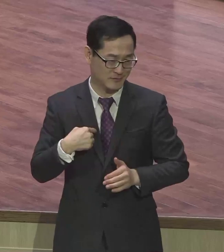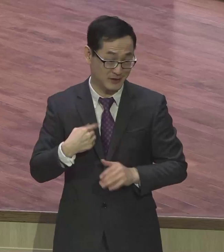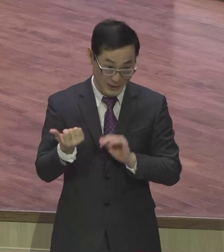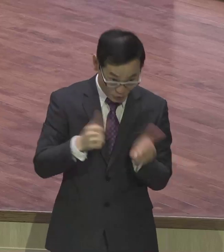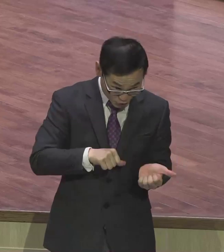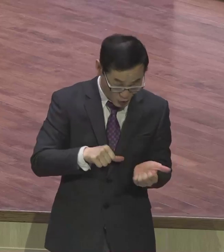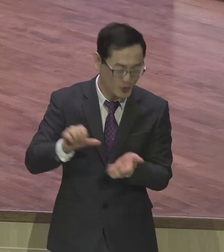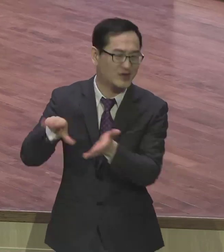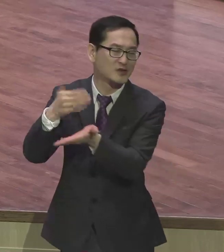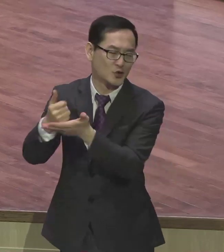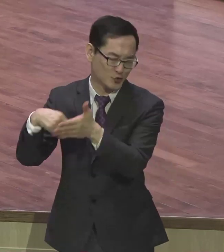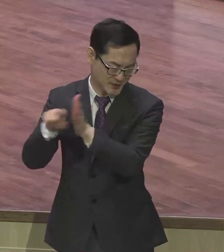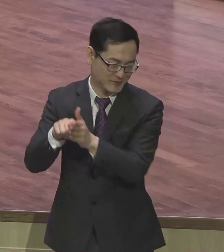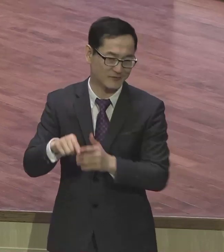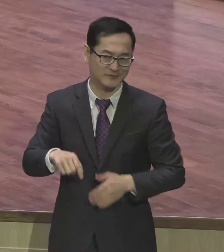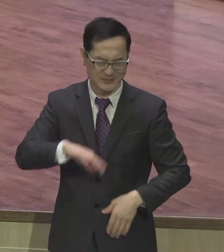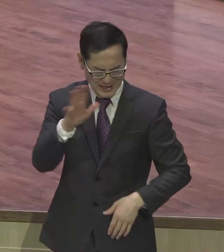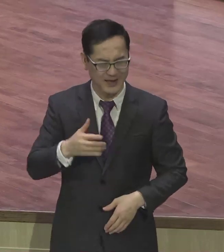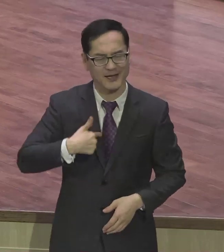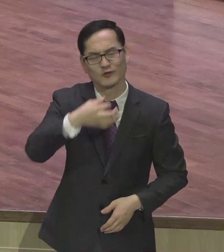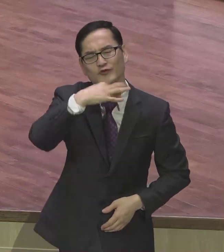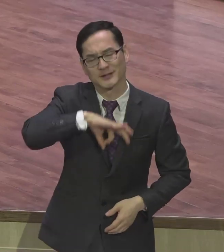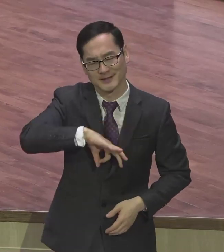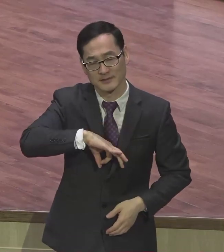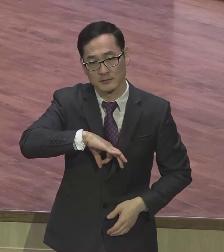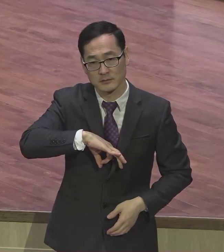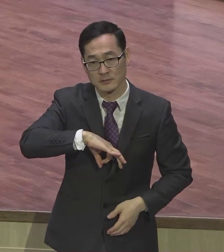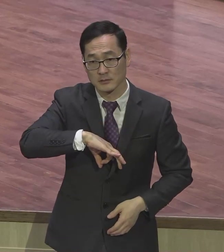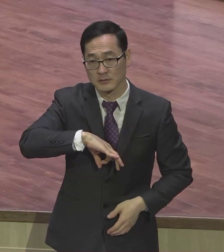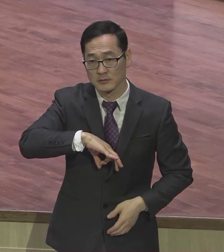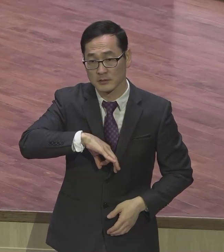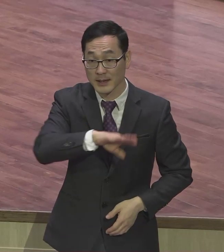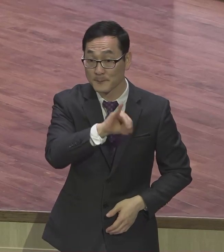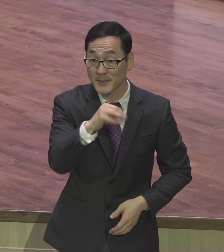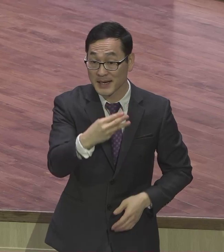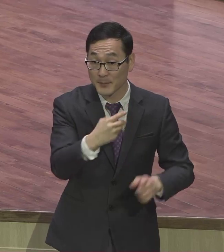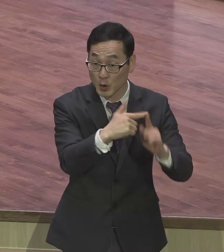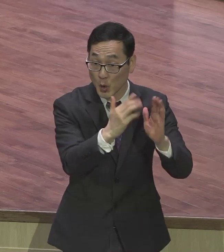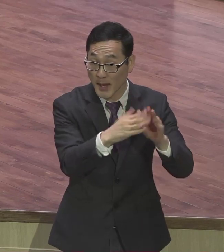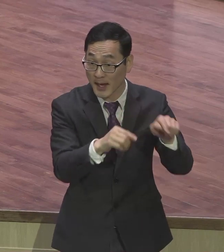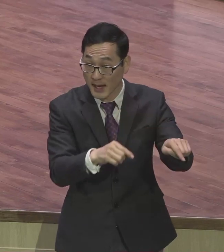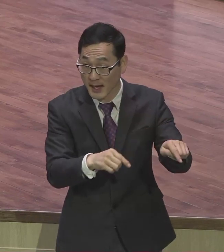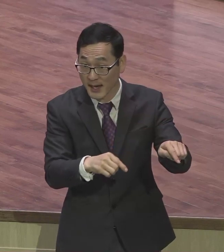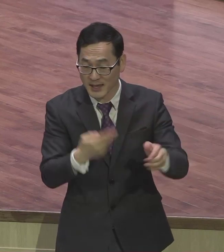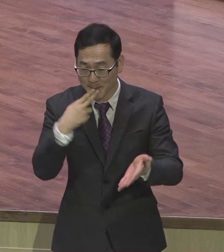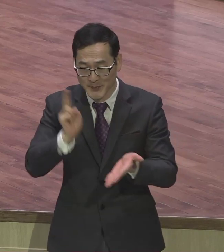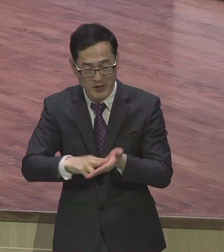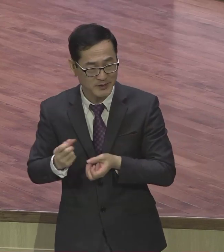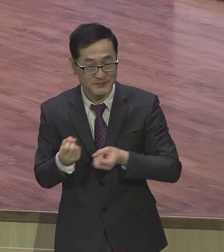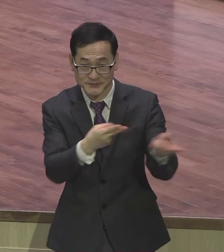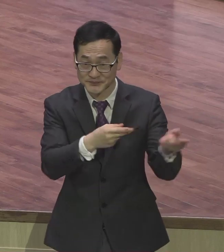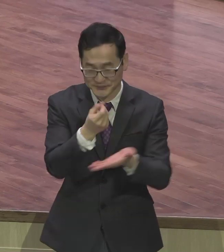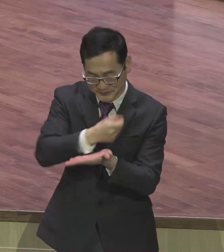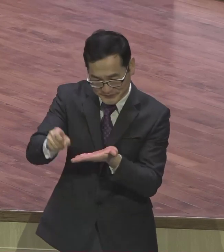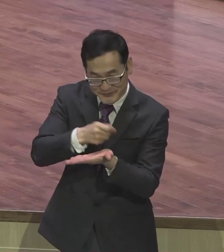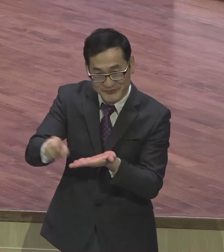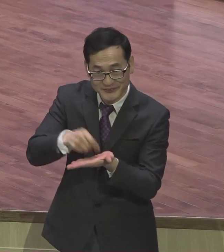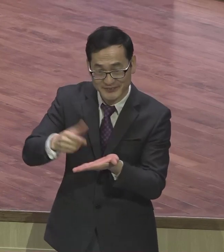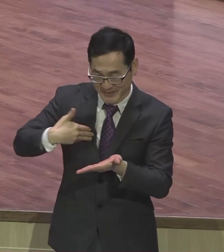지난주에 살펴본 대로 사도 바울은 빌립보 교회 성도들에게 편지를 하면서 자신의 환경과 행편은